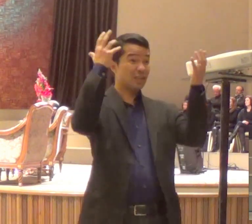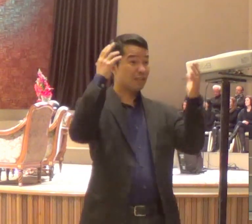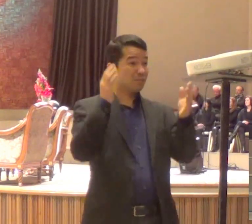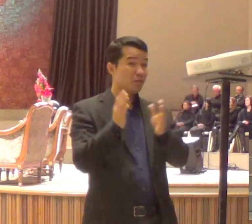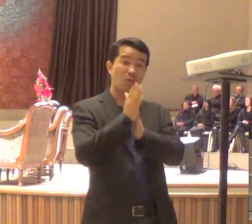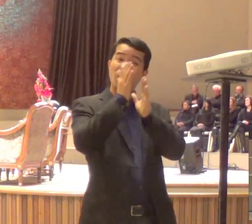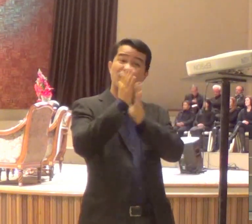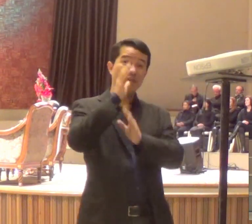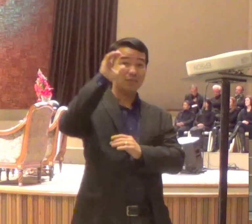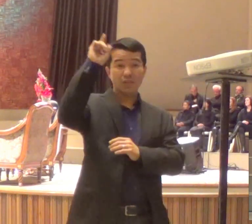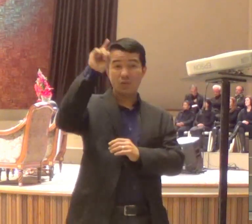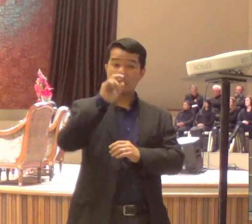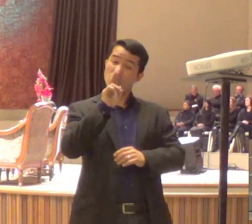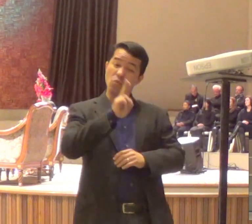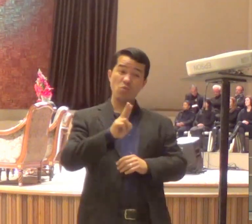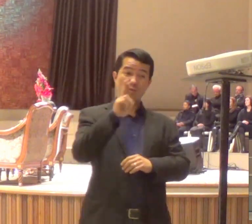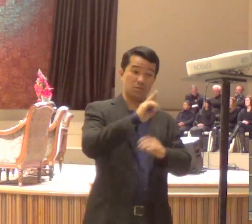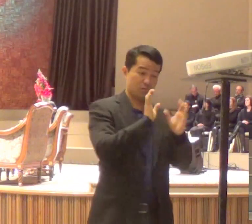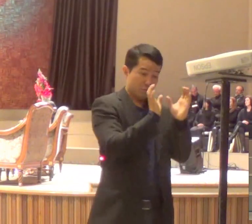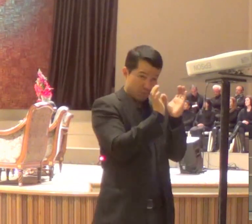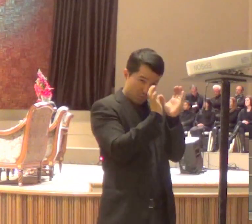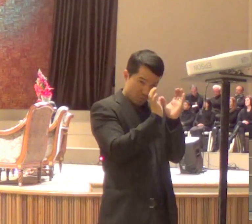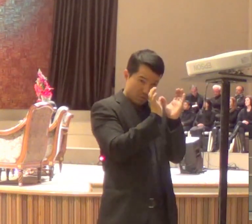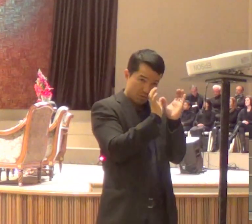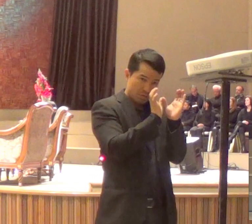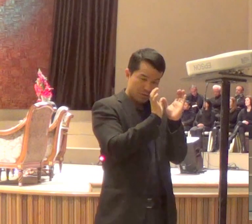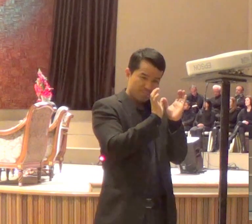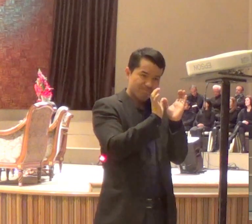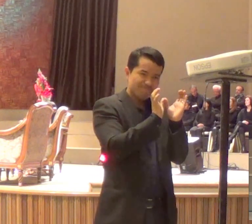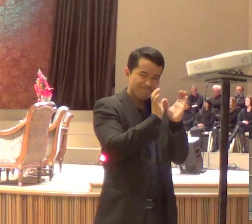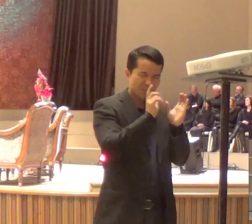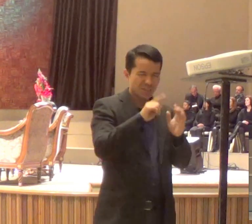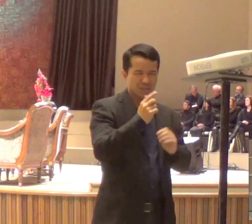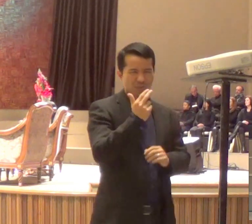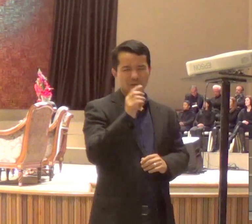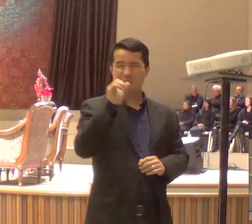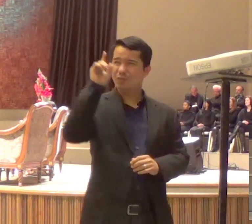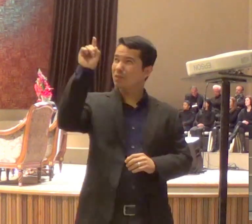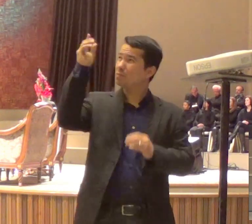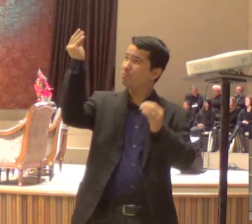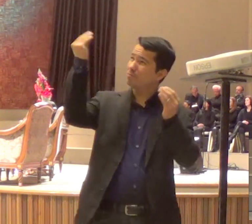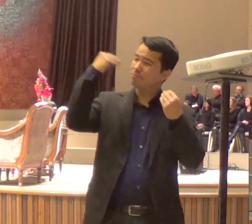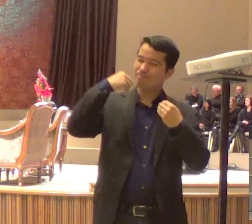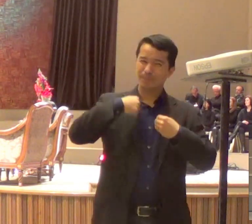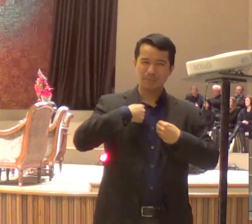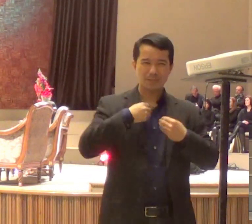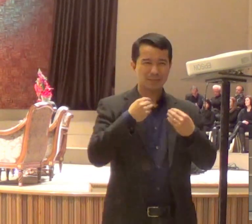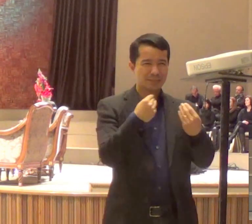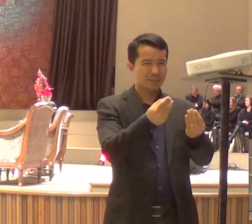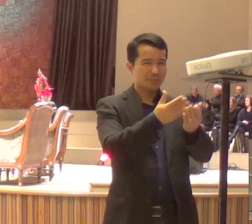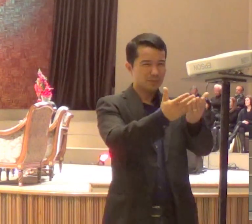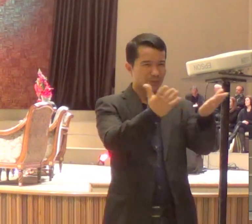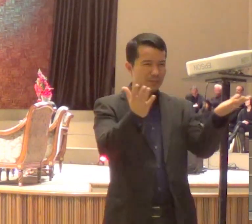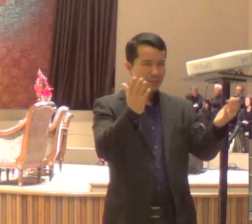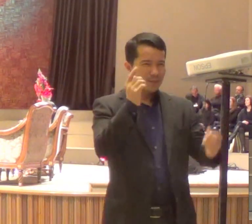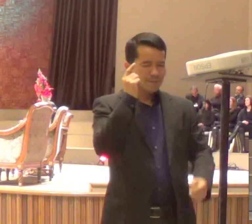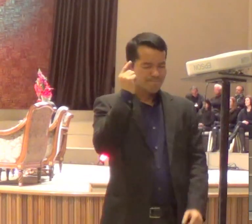Deus nos dá uma oportunidade. E, ele nos convida a